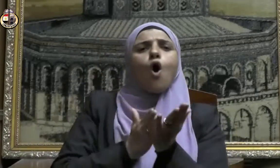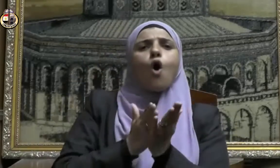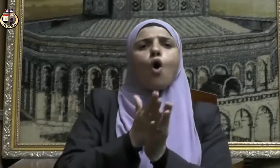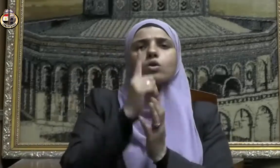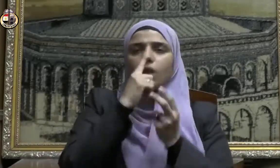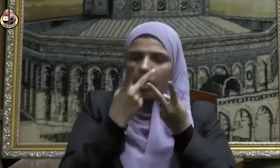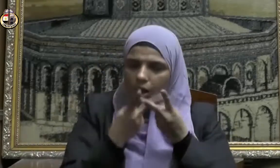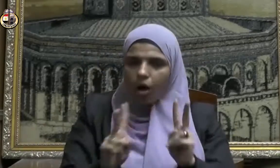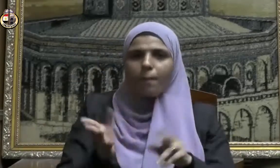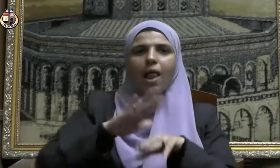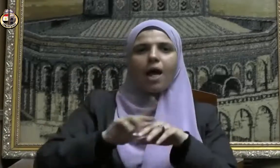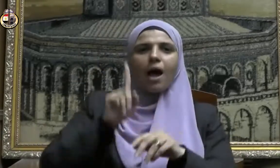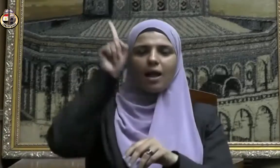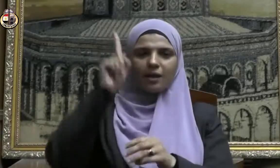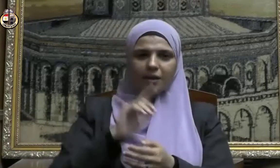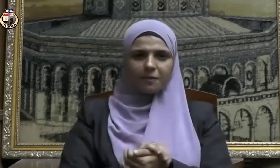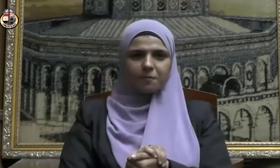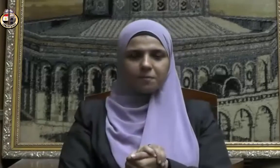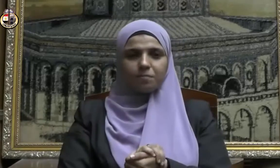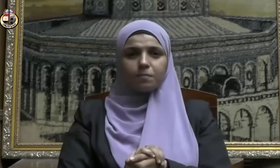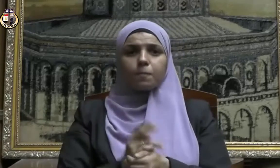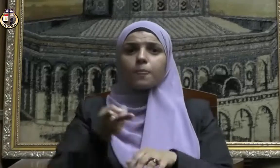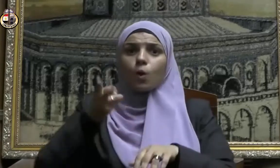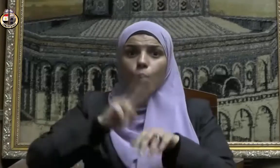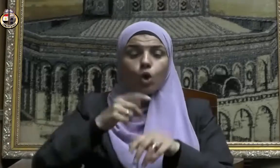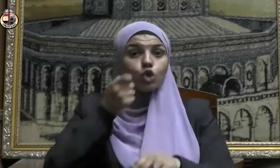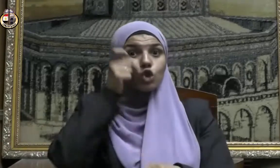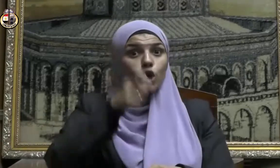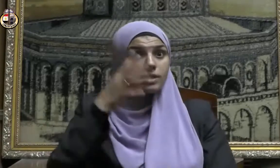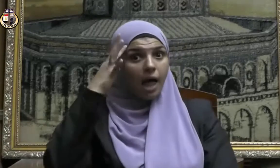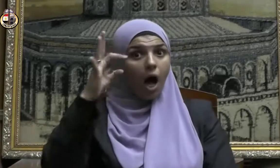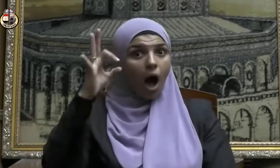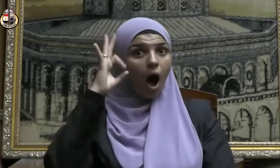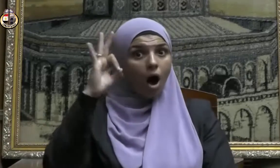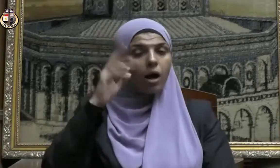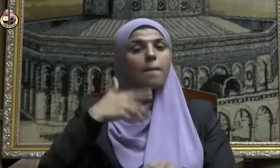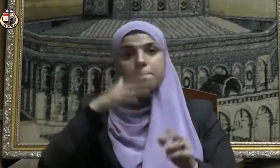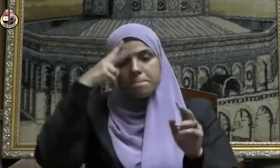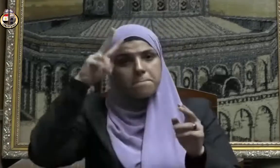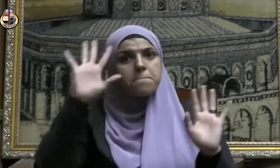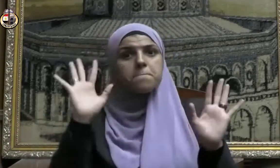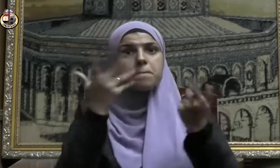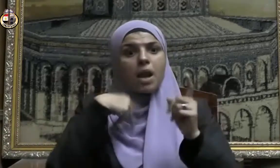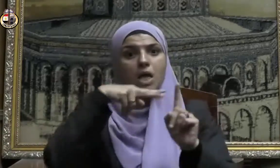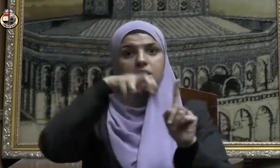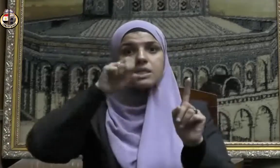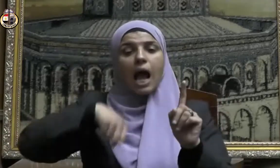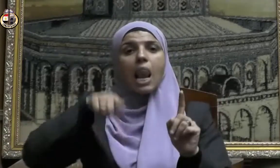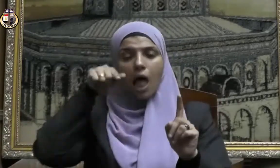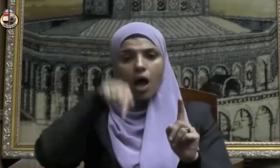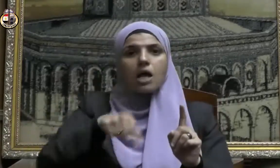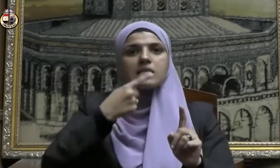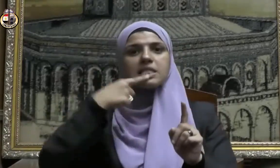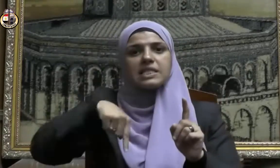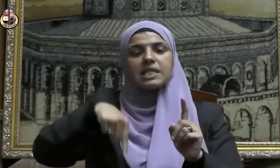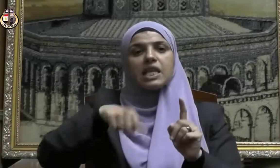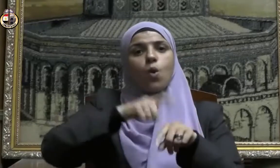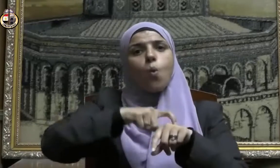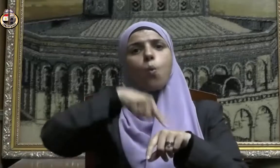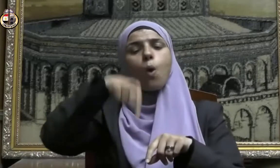الإقبال عليه والعاقل من اغتنم هذه المواسم فأخلص فيها